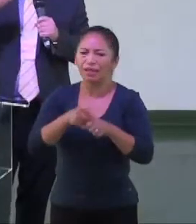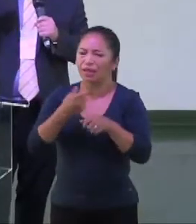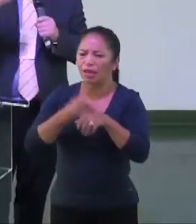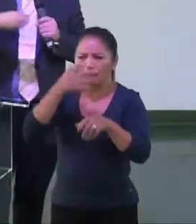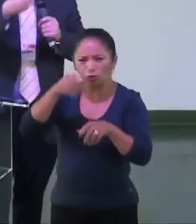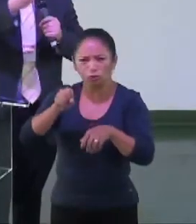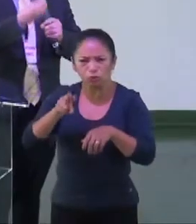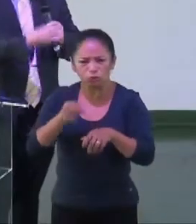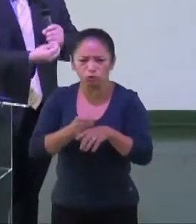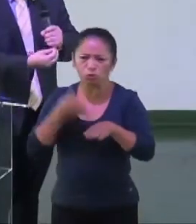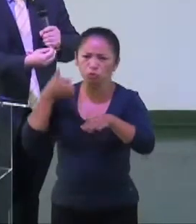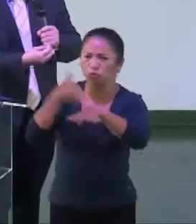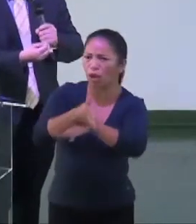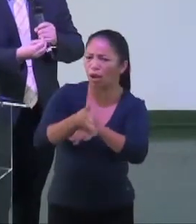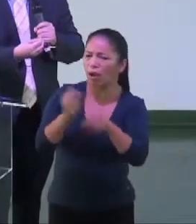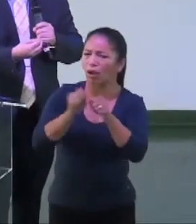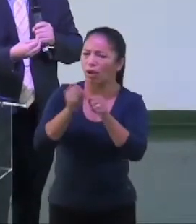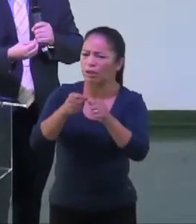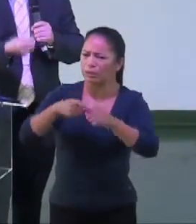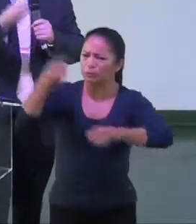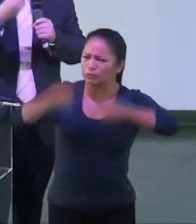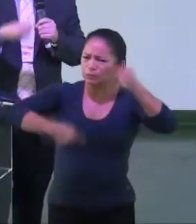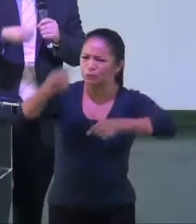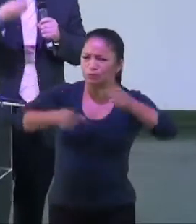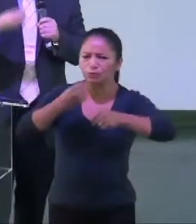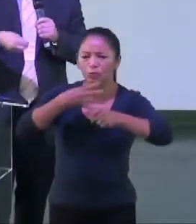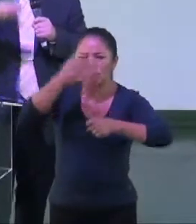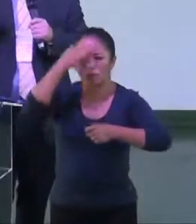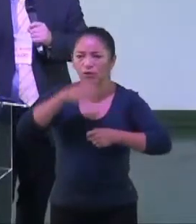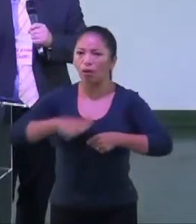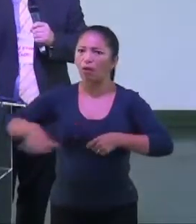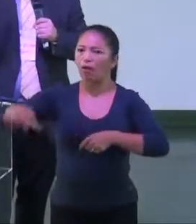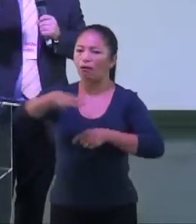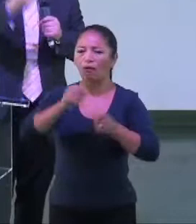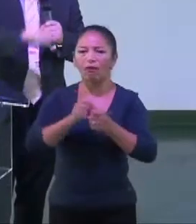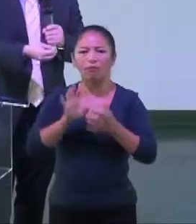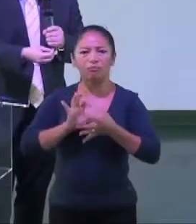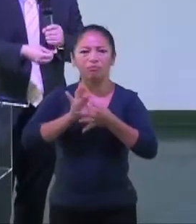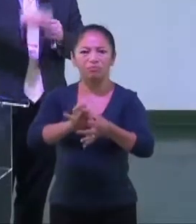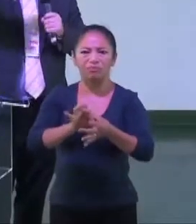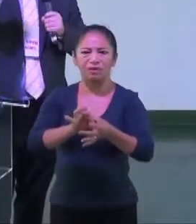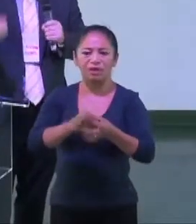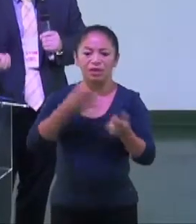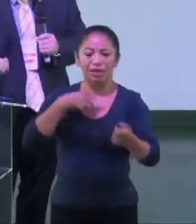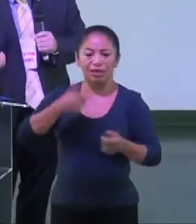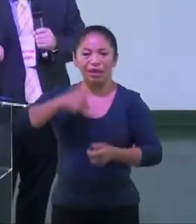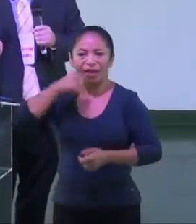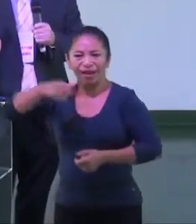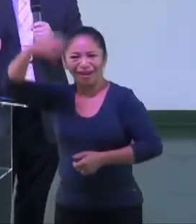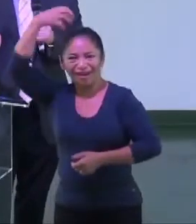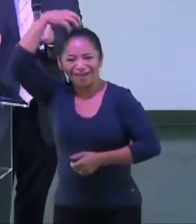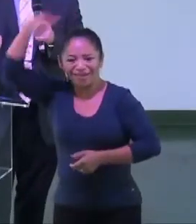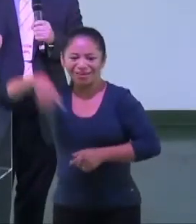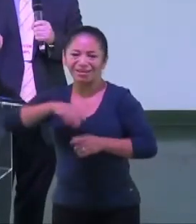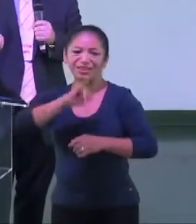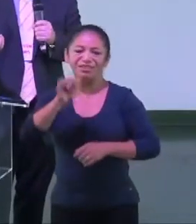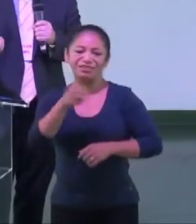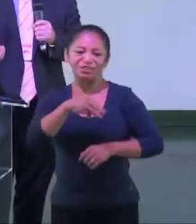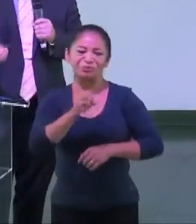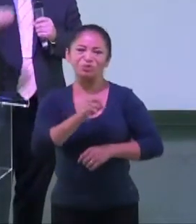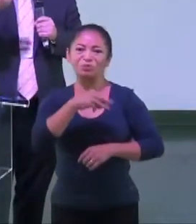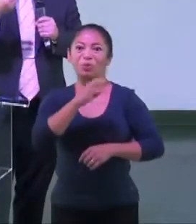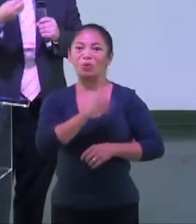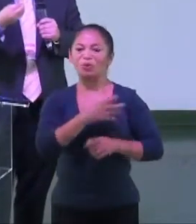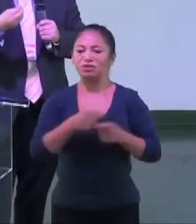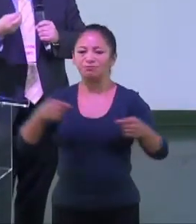participou da abertura das Olimpíadas, por exemplo. Eles colocaram isso com a Rainha e o James Bond e o Serviço Público de